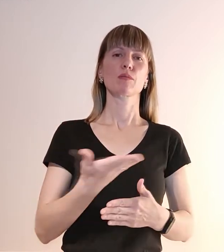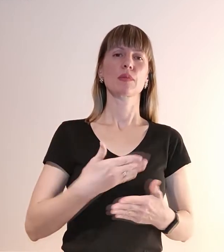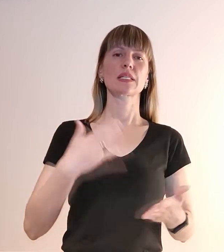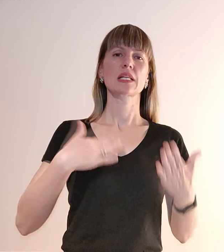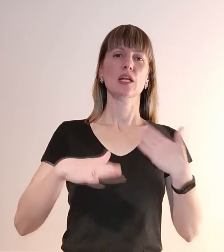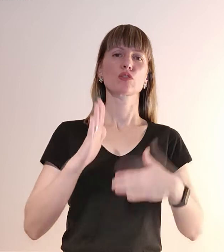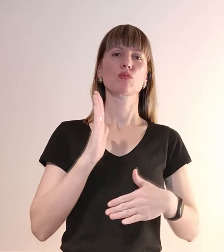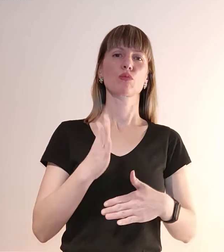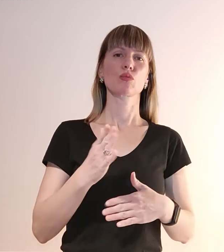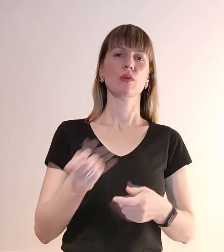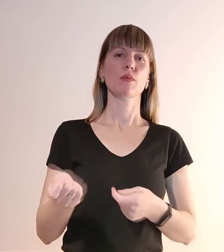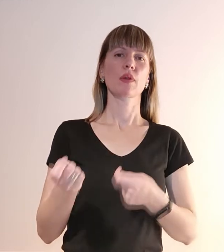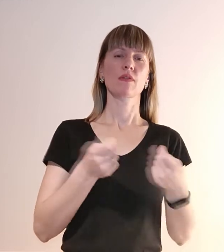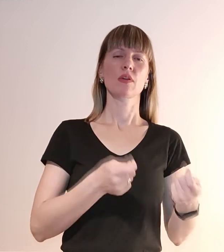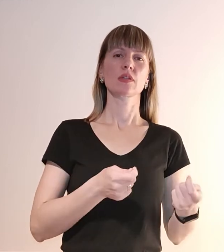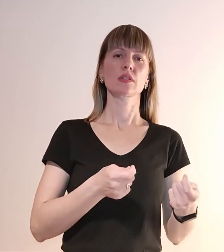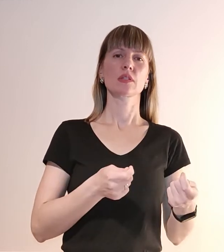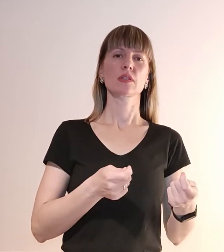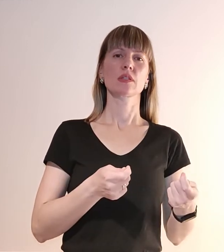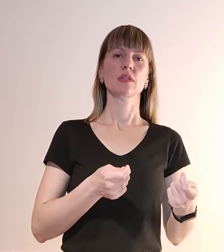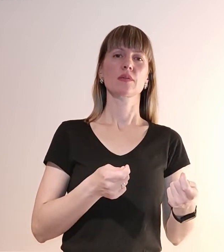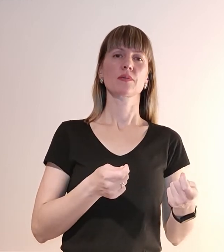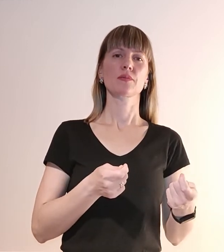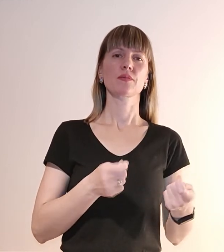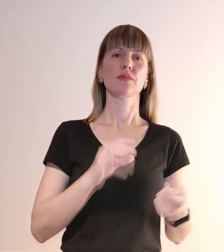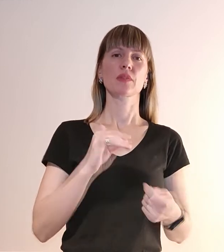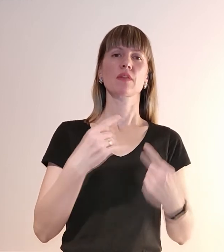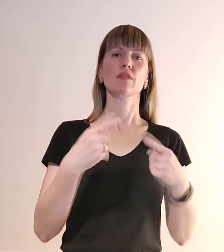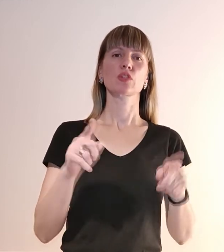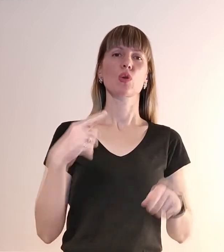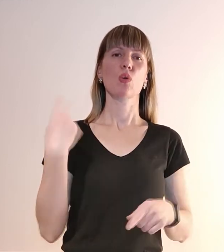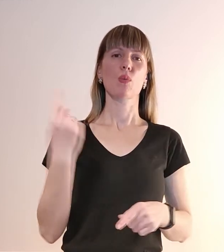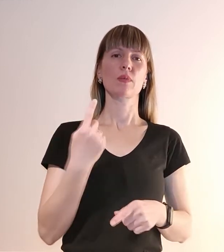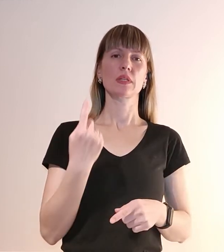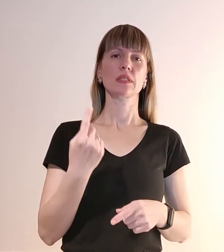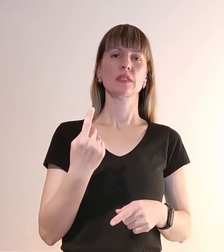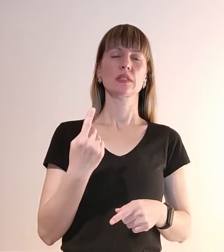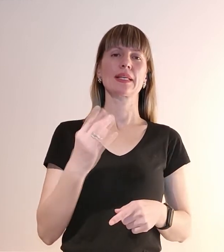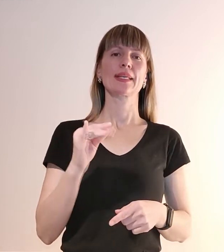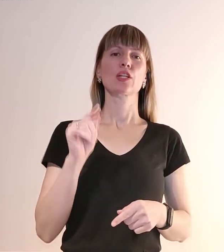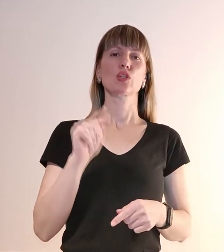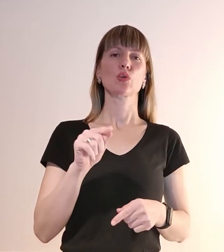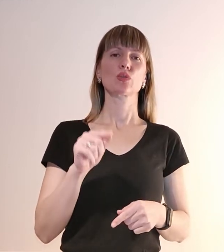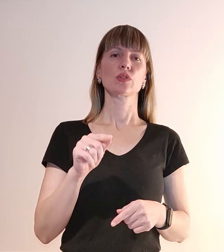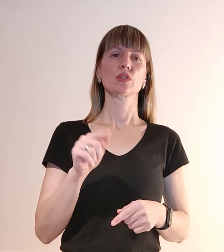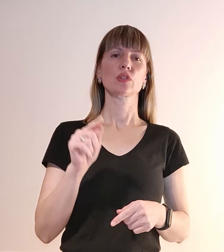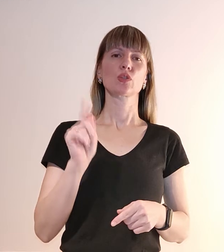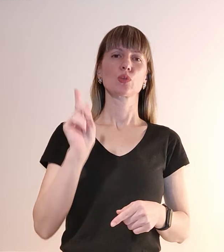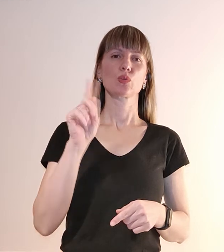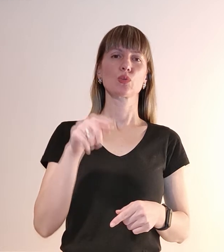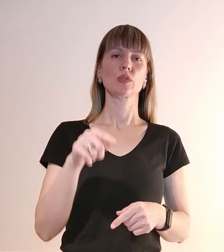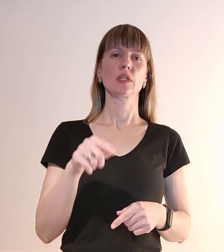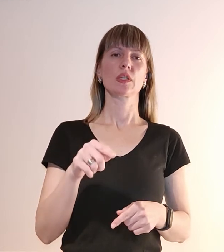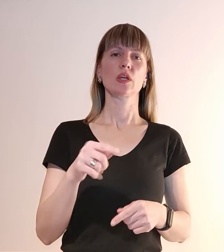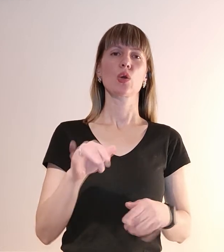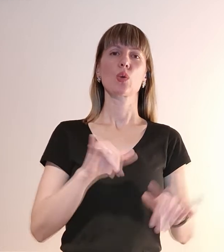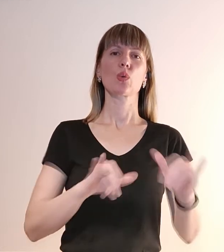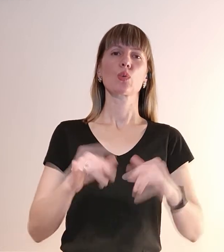будемо поставляти їх і в іншій області туди, куди це потрібно.